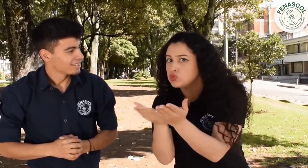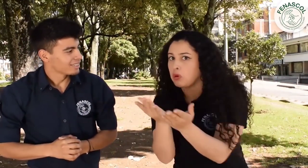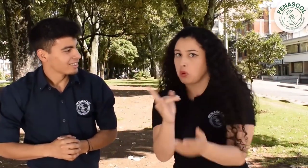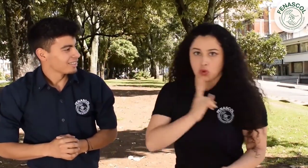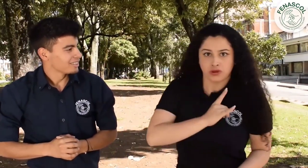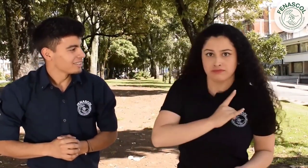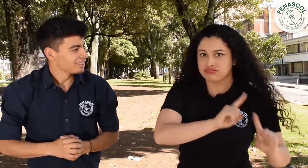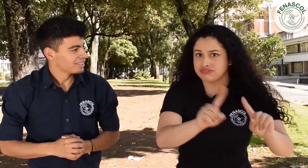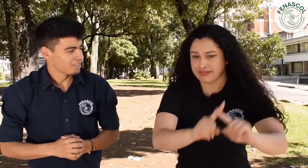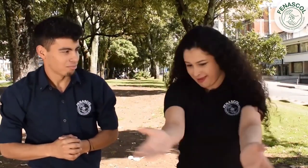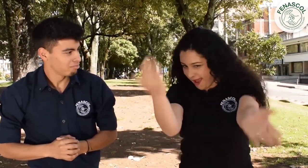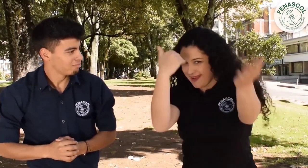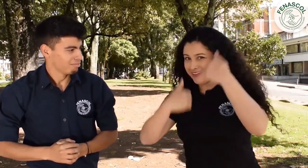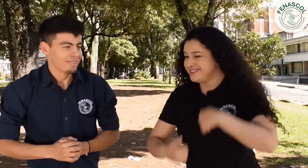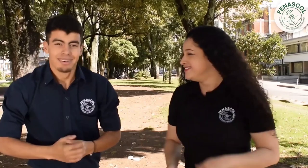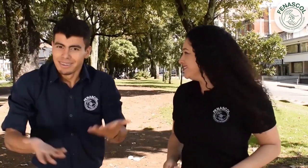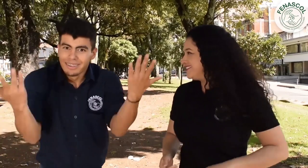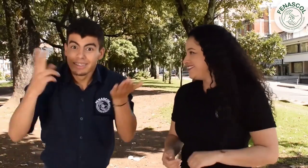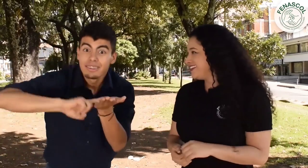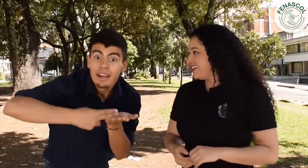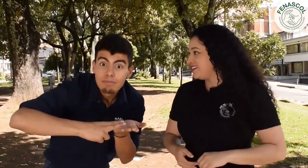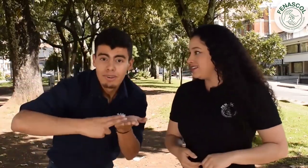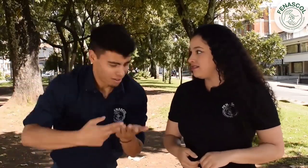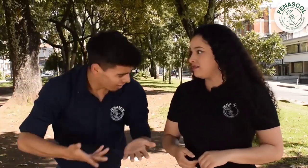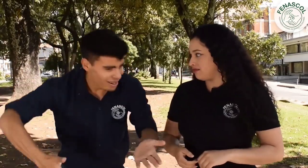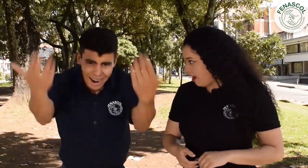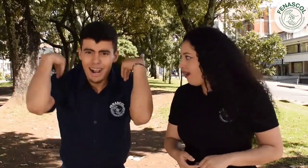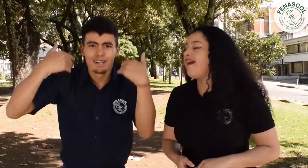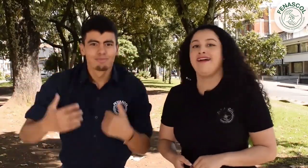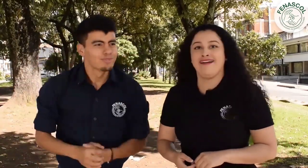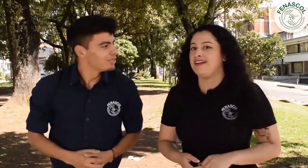universidades y colegios. E intérpretes. ¡Vamos!